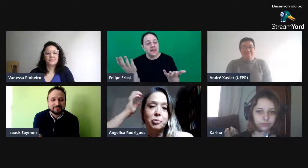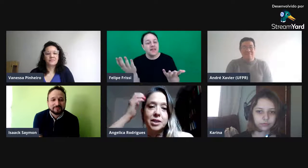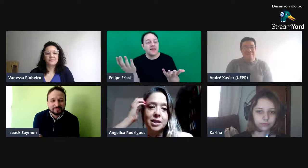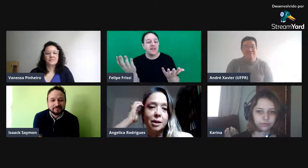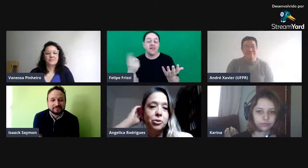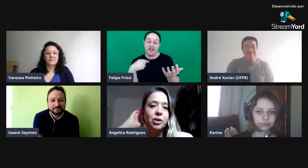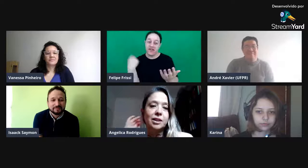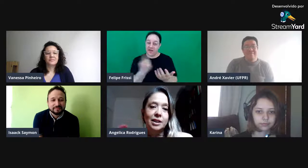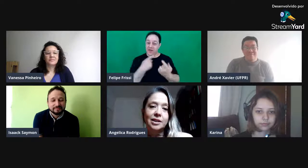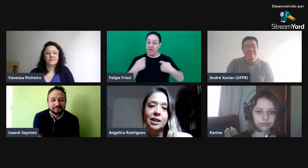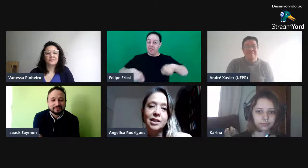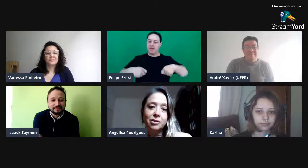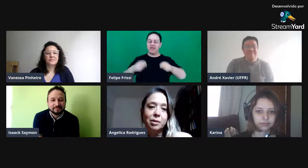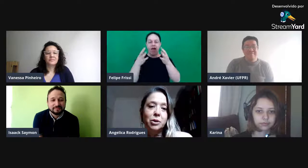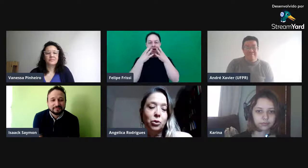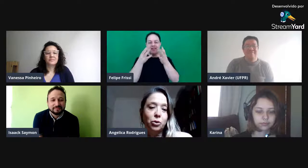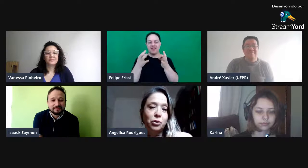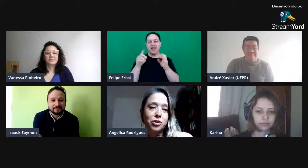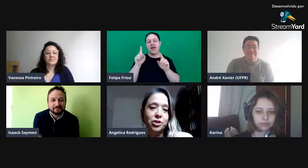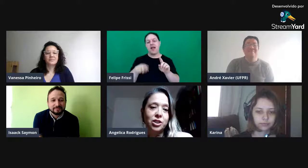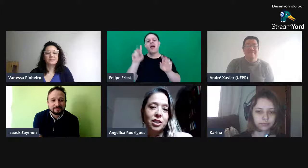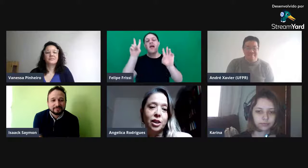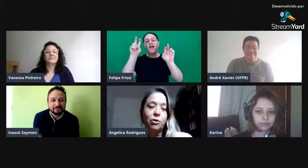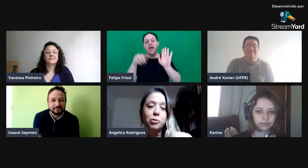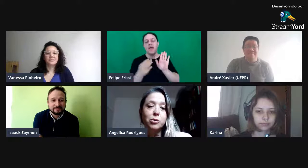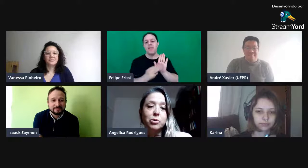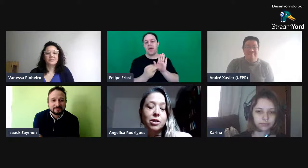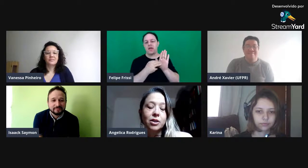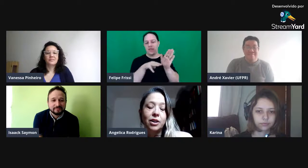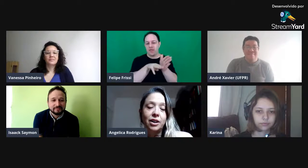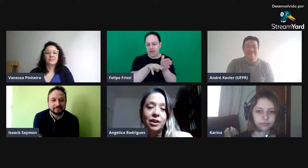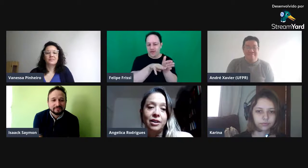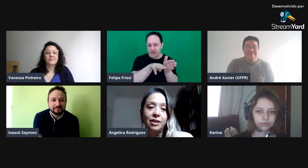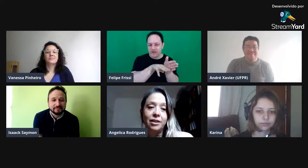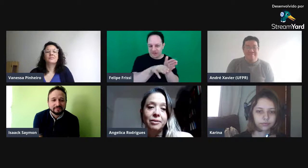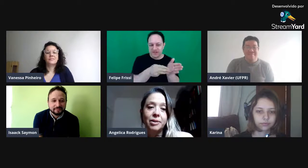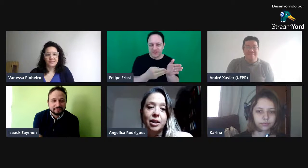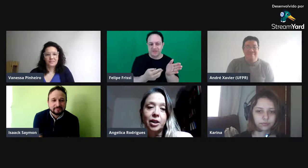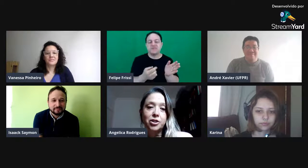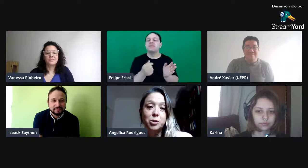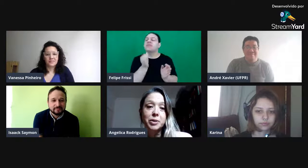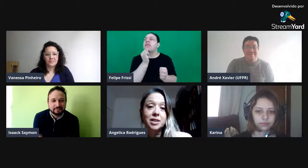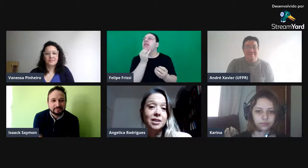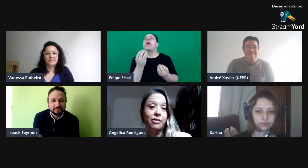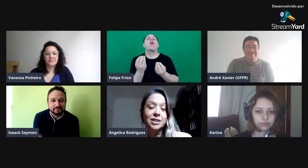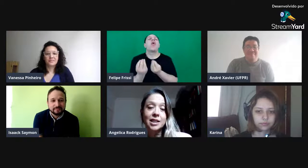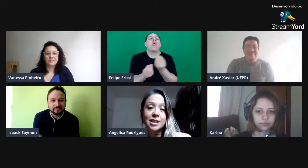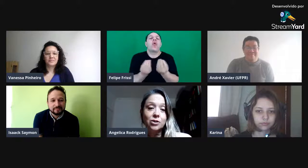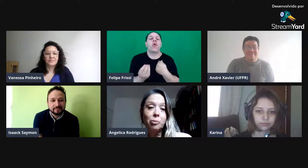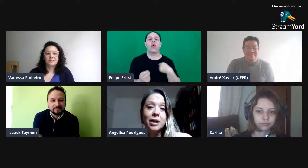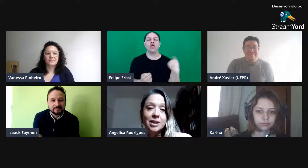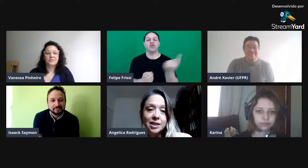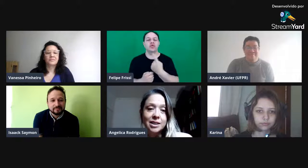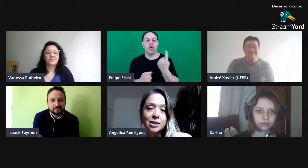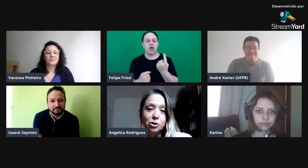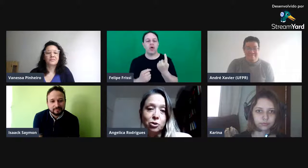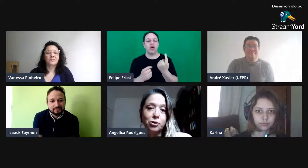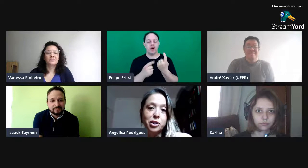precisa estar muito atento, é a questão da metodologia, né? Como a gente precisa tomar essas decisões